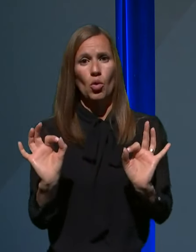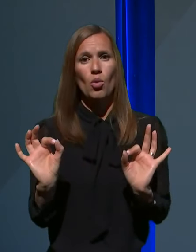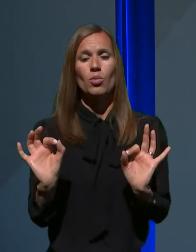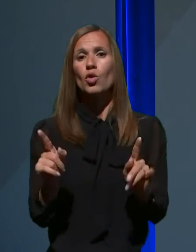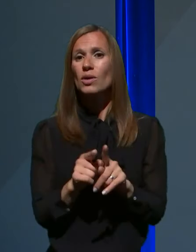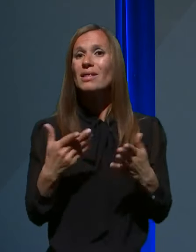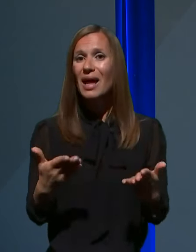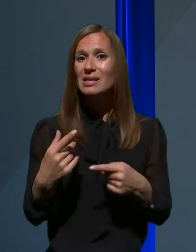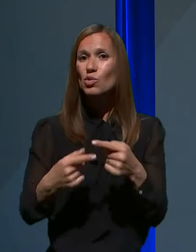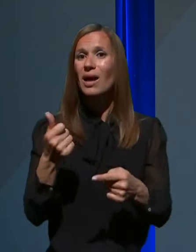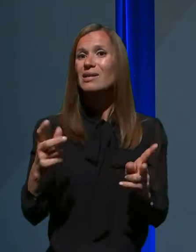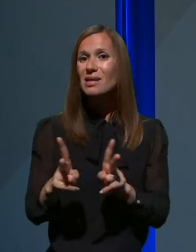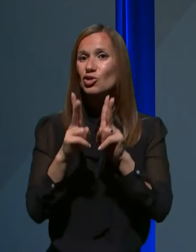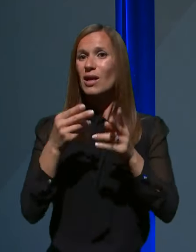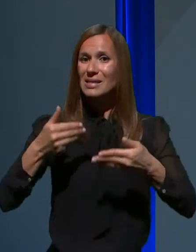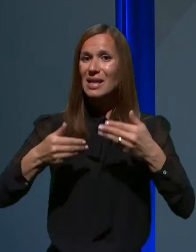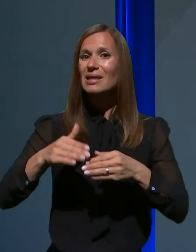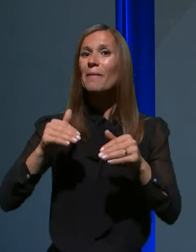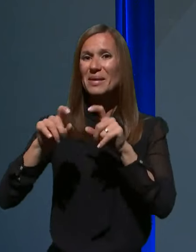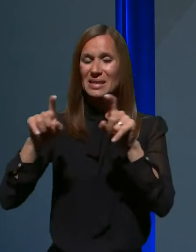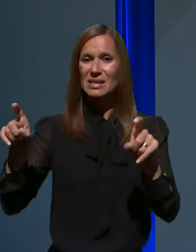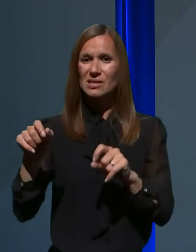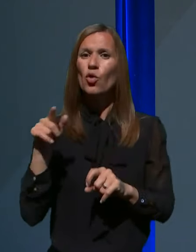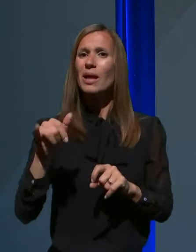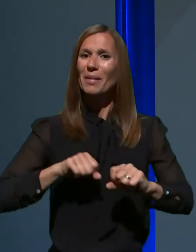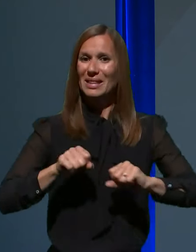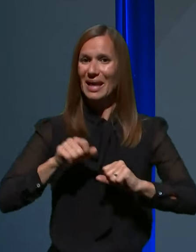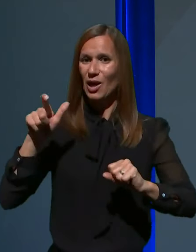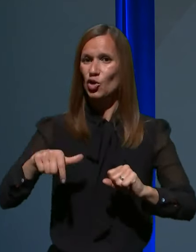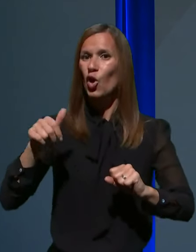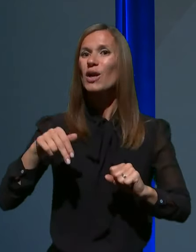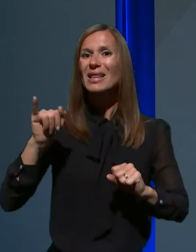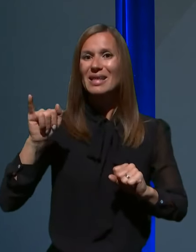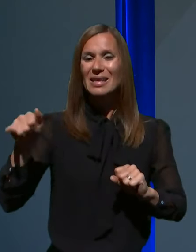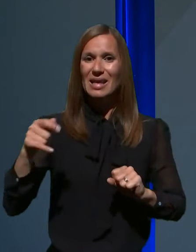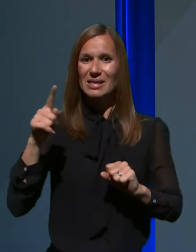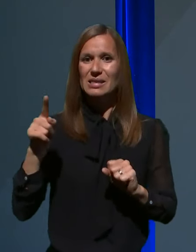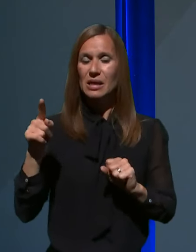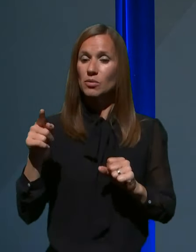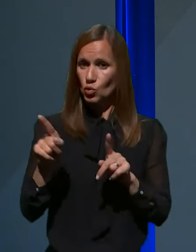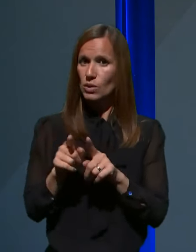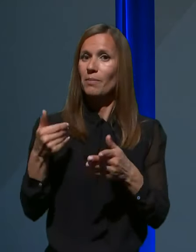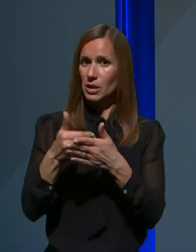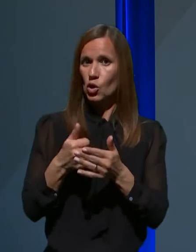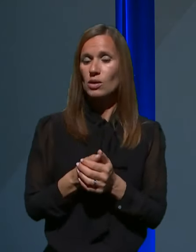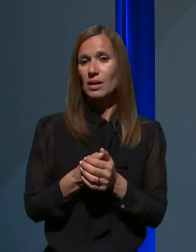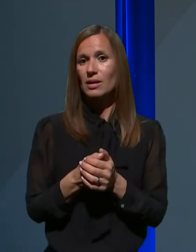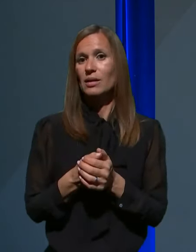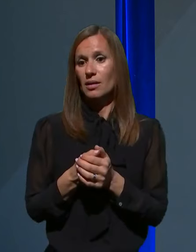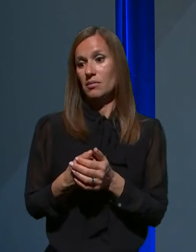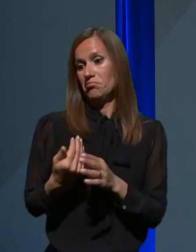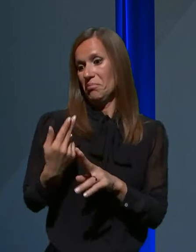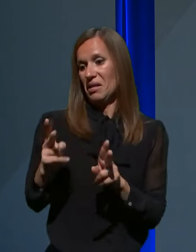sestanek na ministerstvu, kjer je direktor NJZ-a prisoten. V tem mal prej se je zaključilo verjetno. In